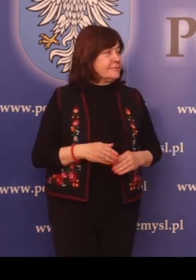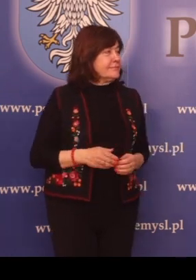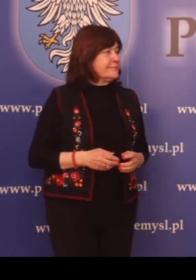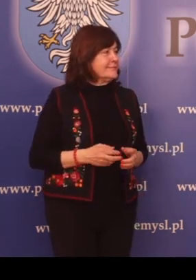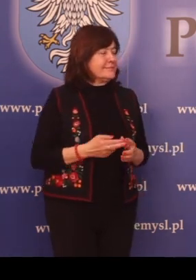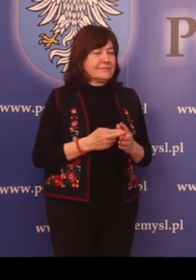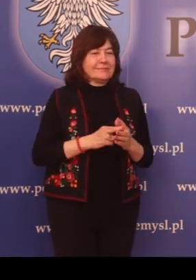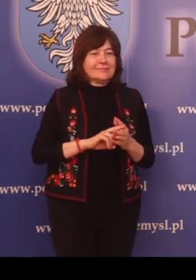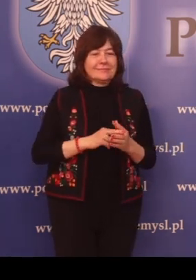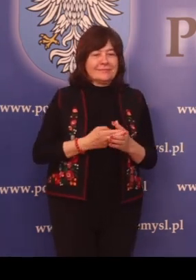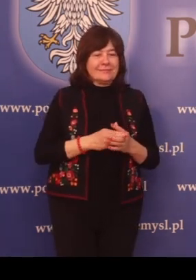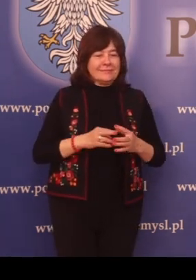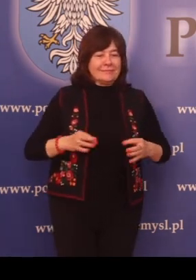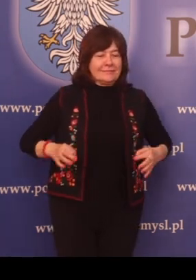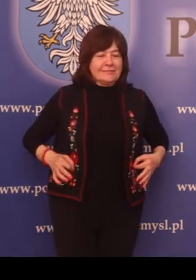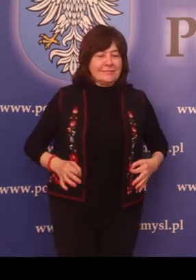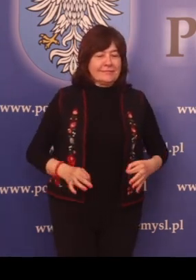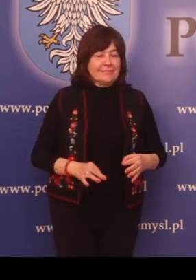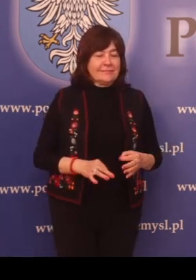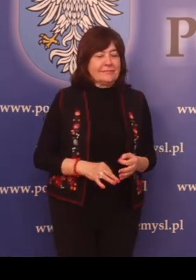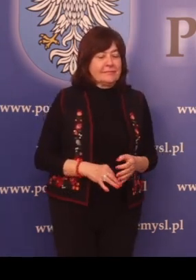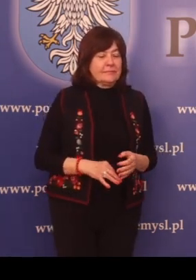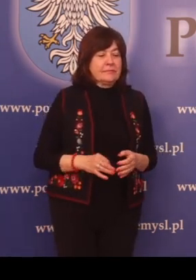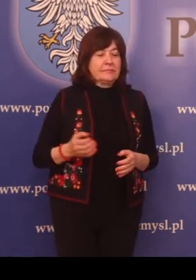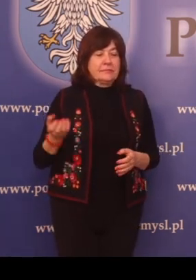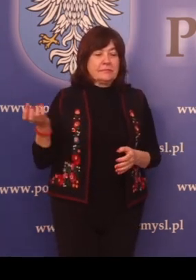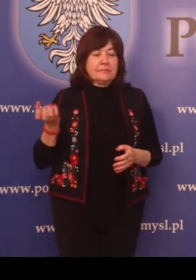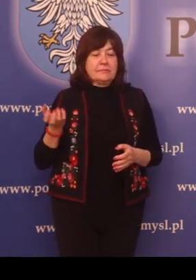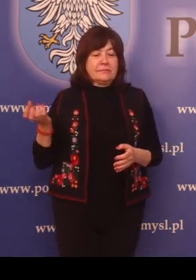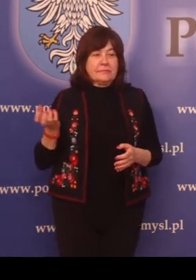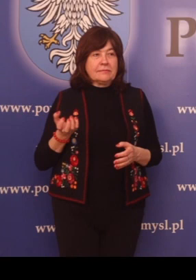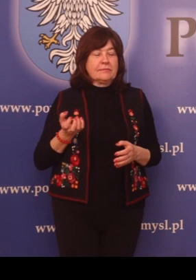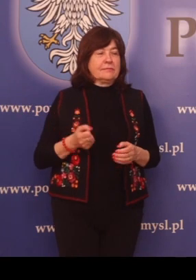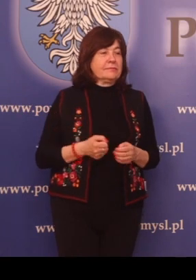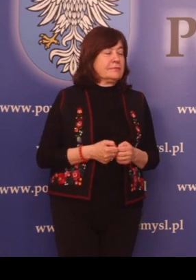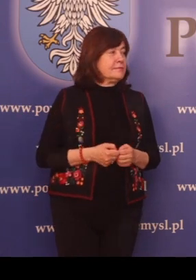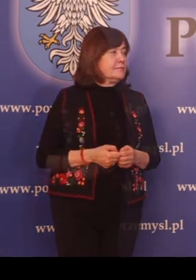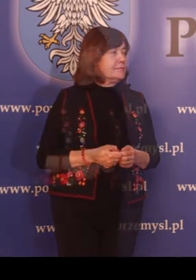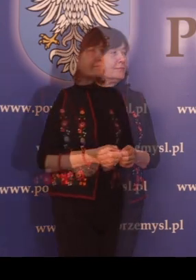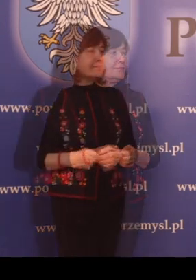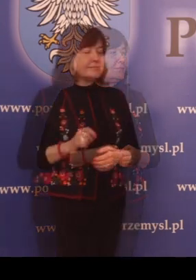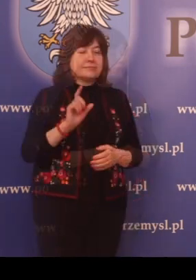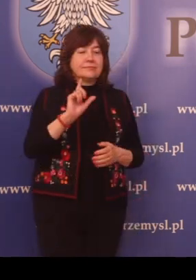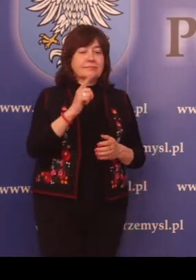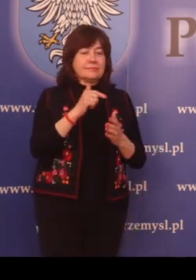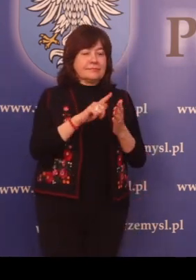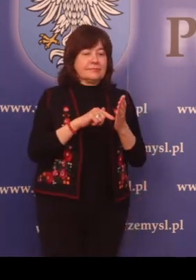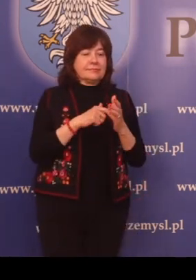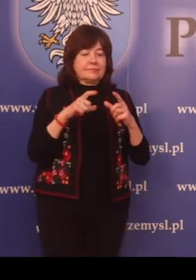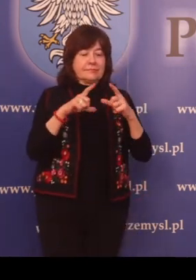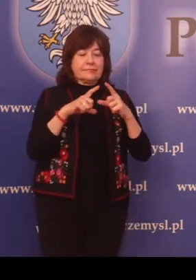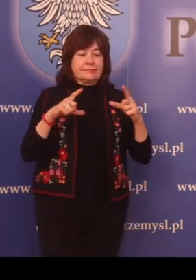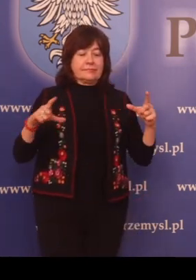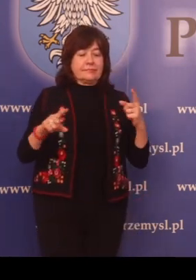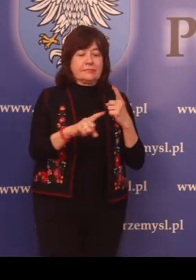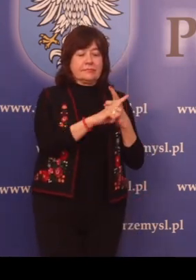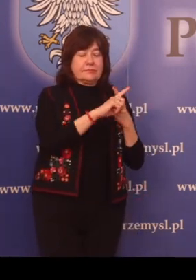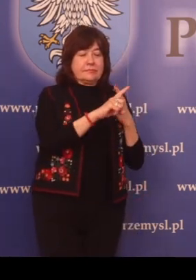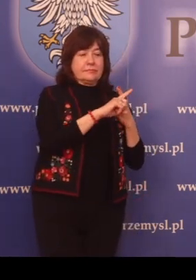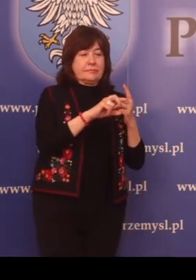Rejestracja pojazdu używanego, czyli przerejestrowywanie. Wtórnik tablicy